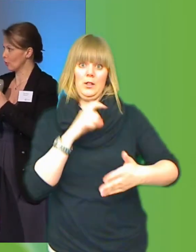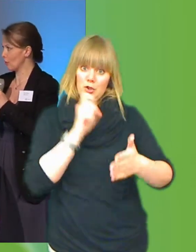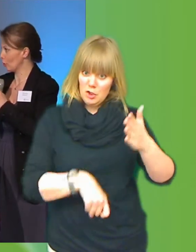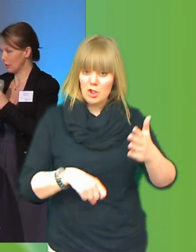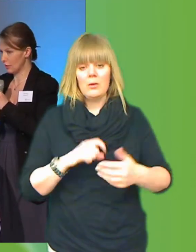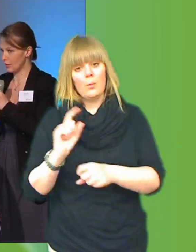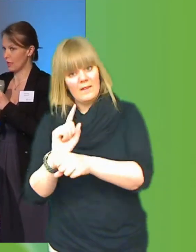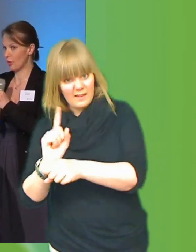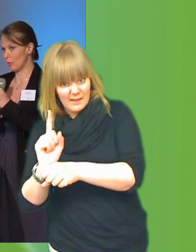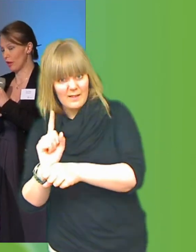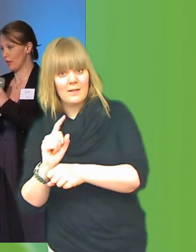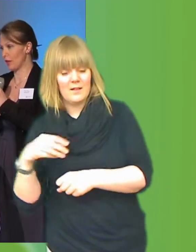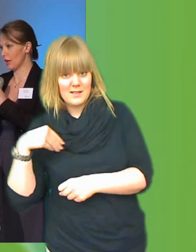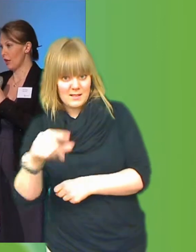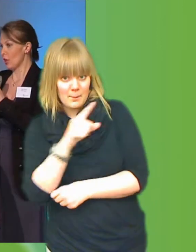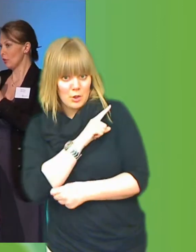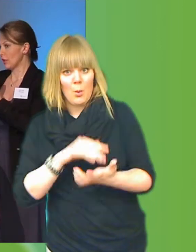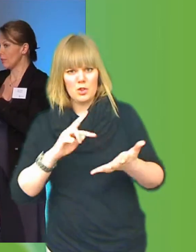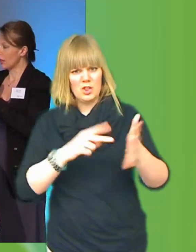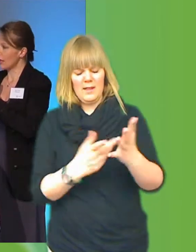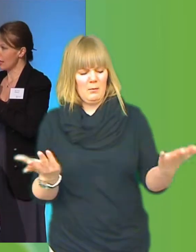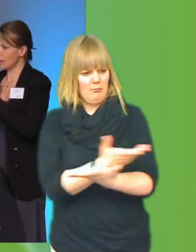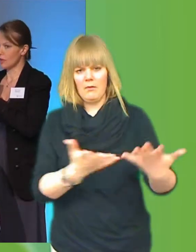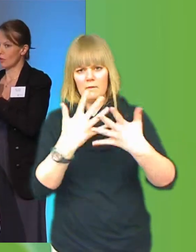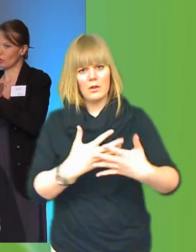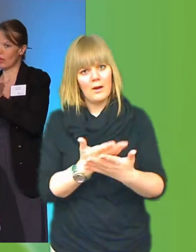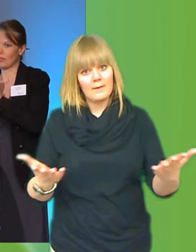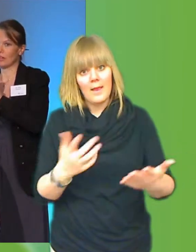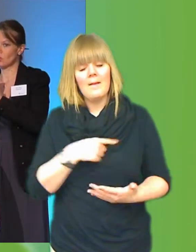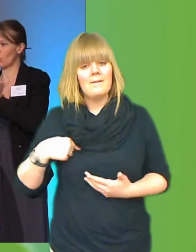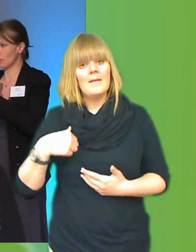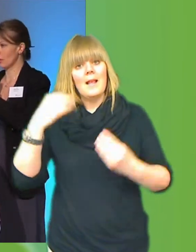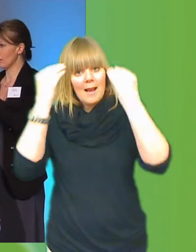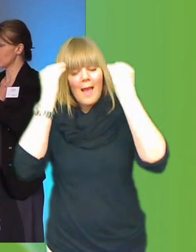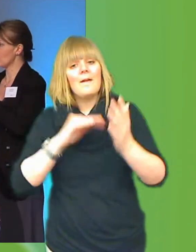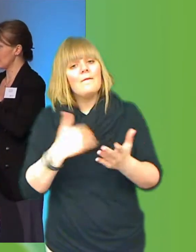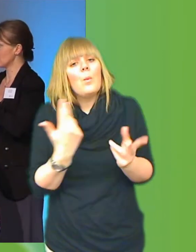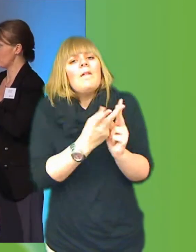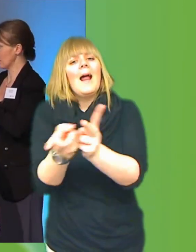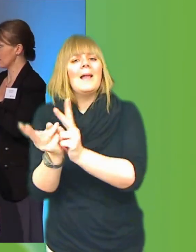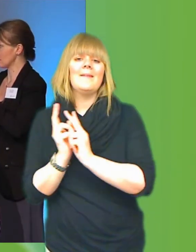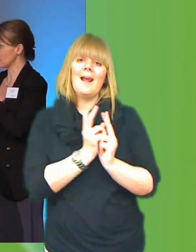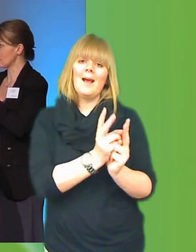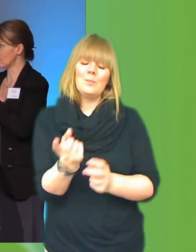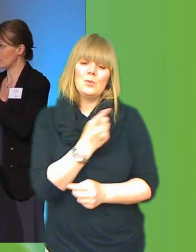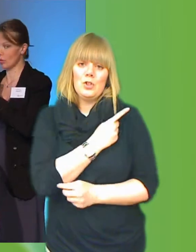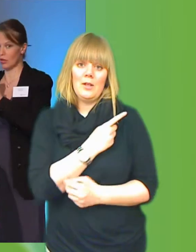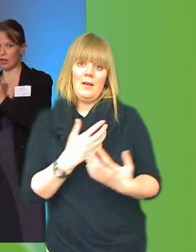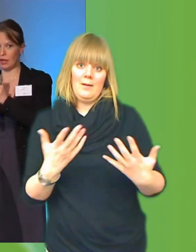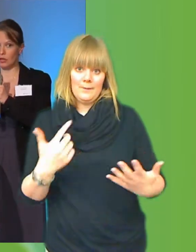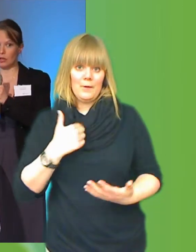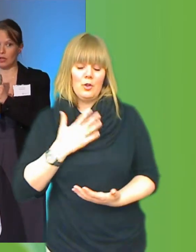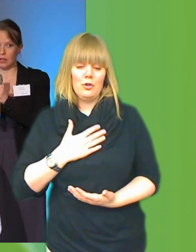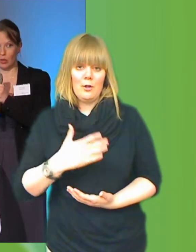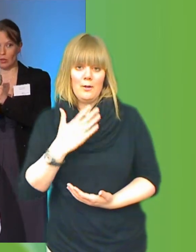tid. Och sen pratar inte systemen med varandra. Utan att man kan lära sig från varandra så mycket. Så best practice. Och